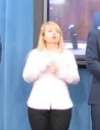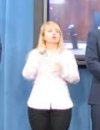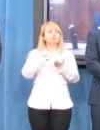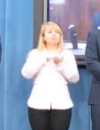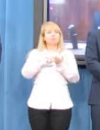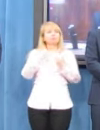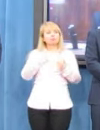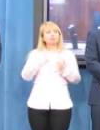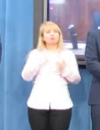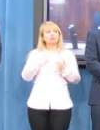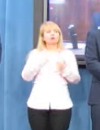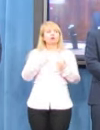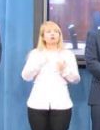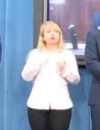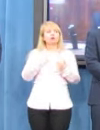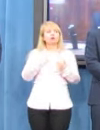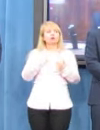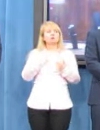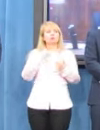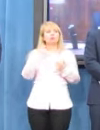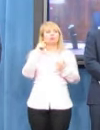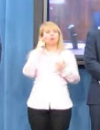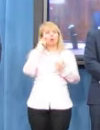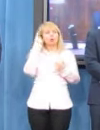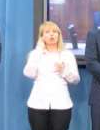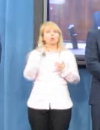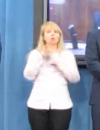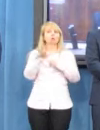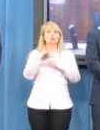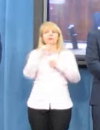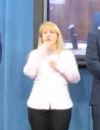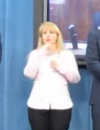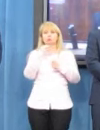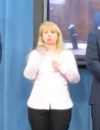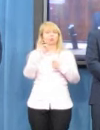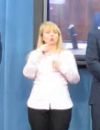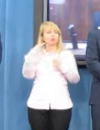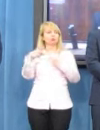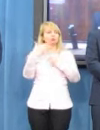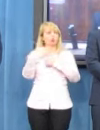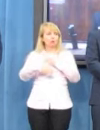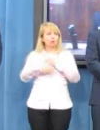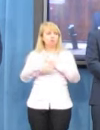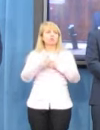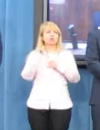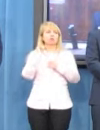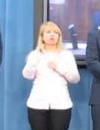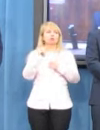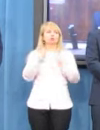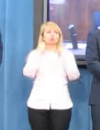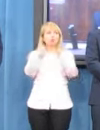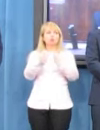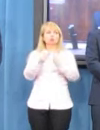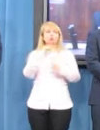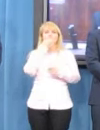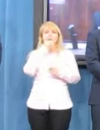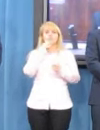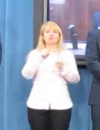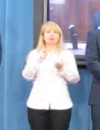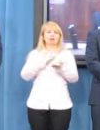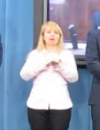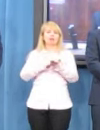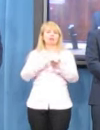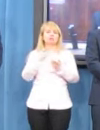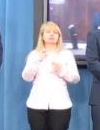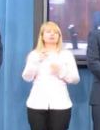był czas mniej więcej 15 pytań od końca debaty budżetowej, że złożyła tę poprawkę na ręce marszałka Wenderlicha. Mówiła to